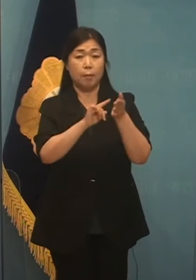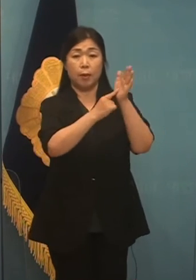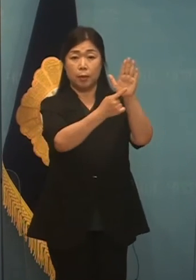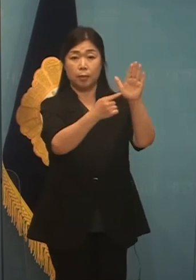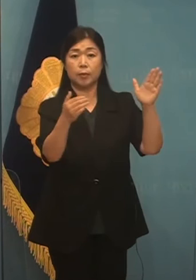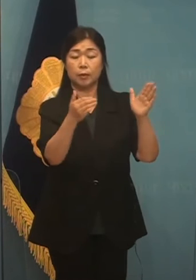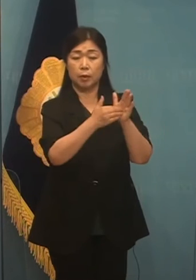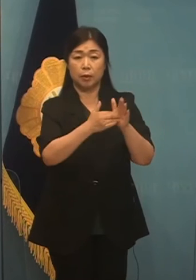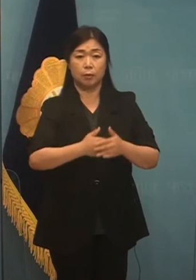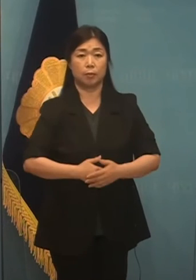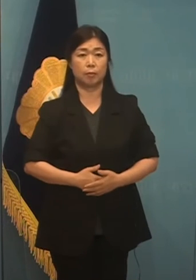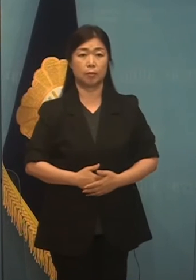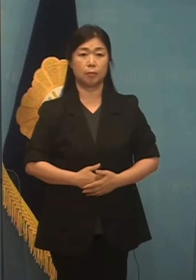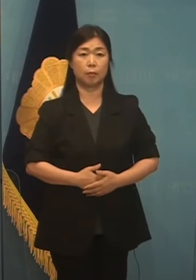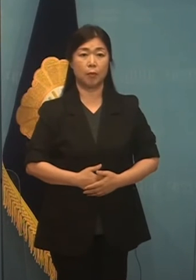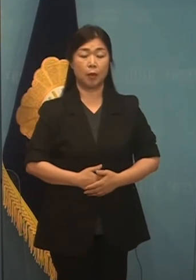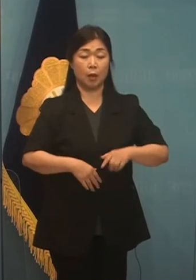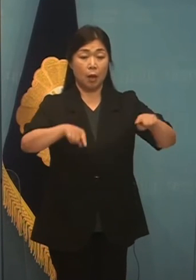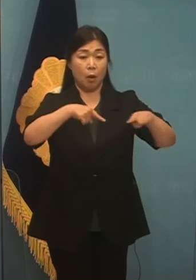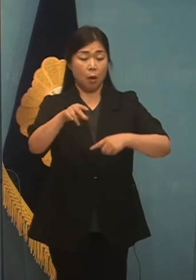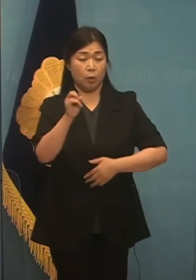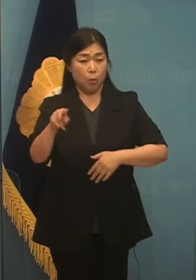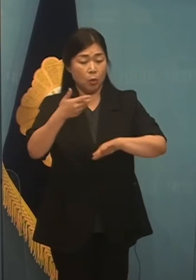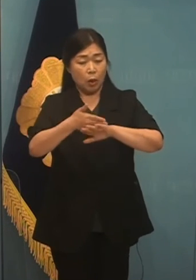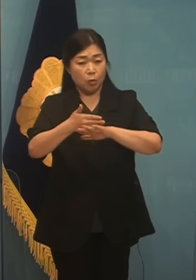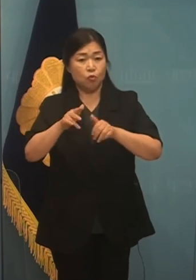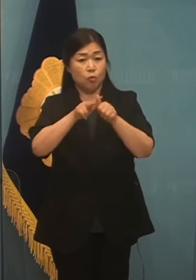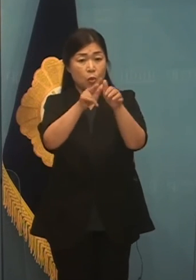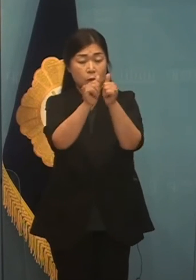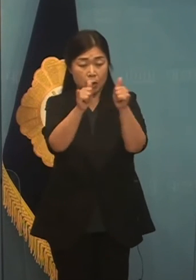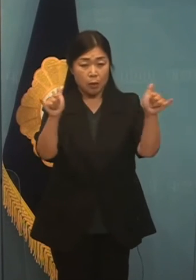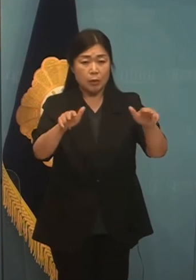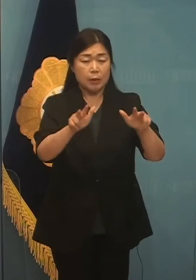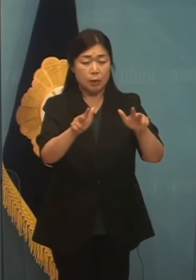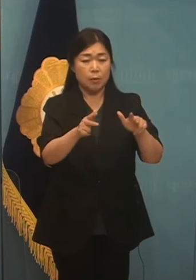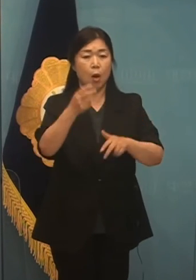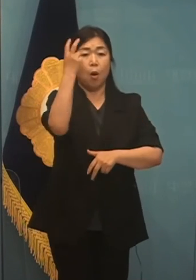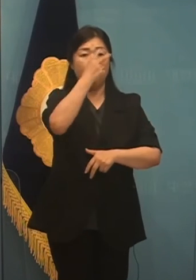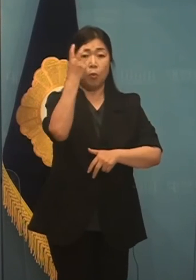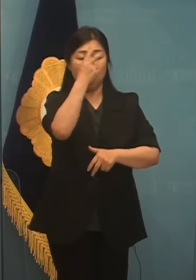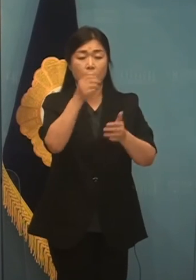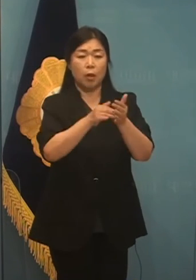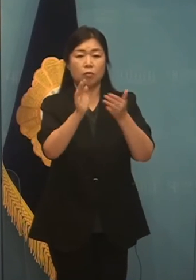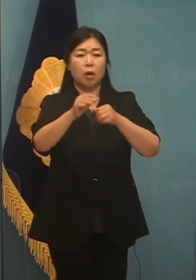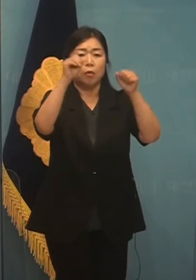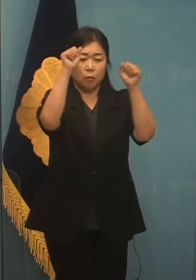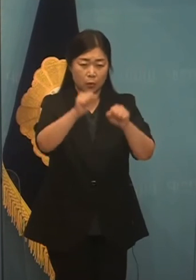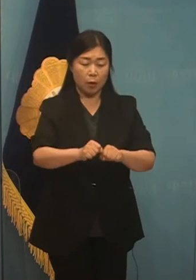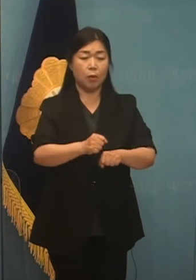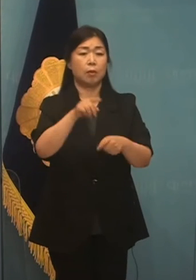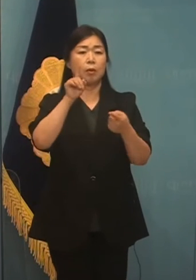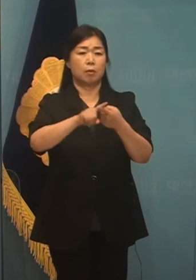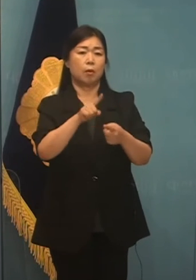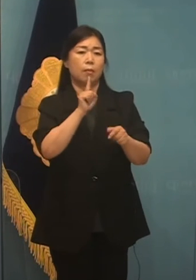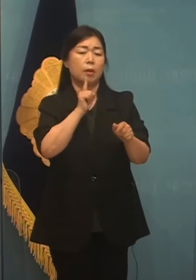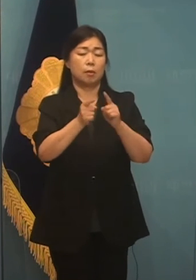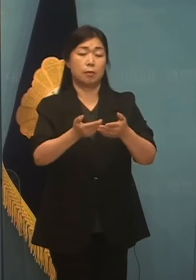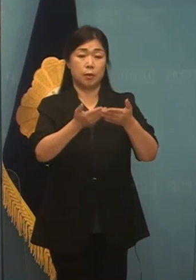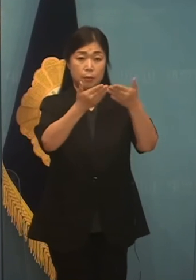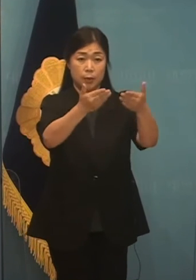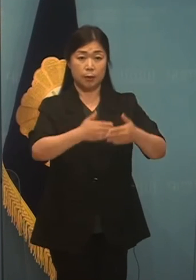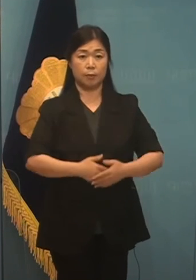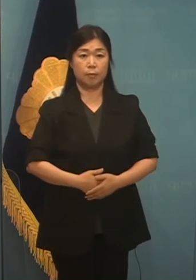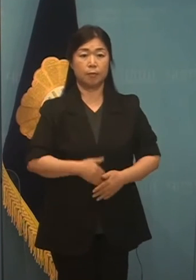밝히고 있습니다. 당과 여타 후보들은 이에 대해 즉각 검토 후 수용해 주실 것을 거듭 촉구합니다.